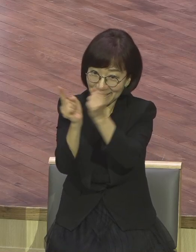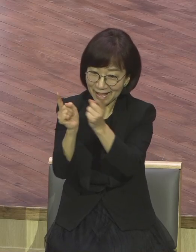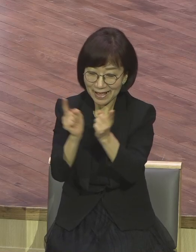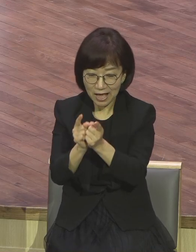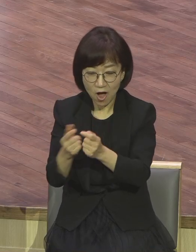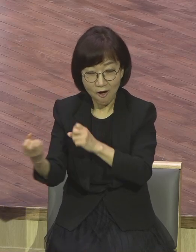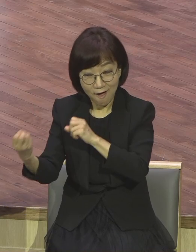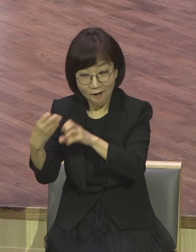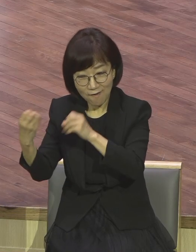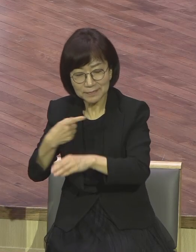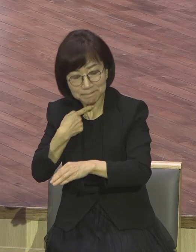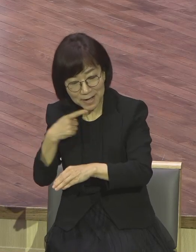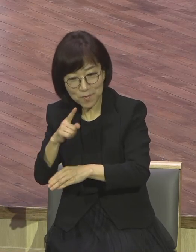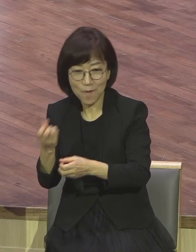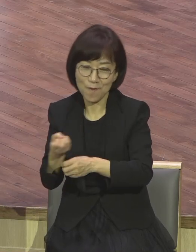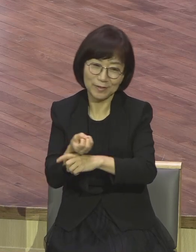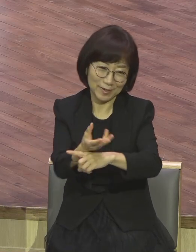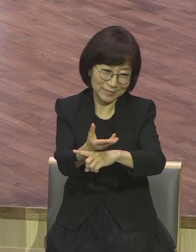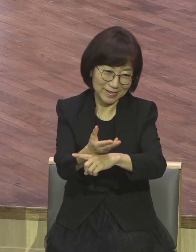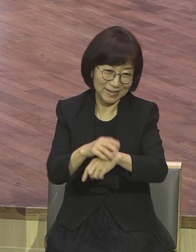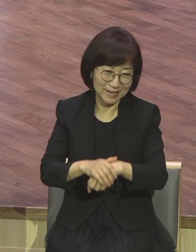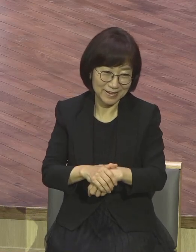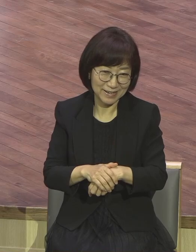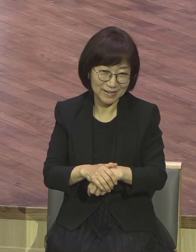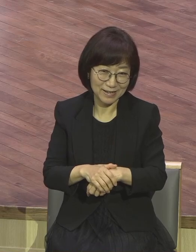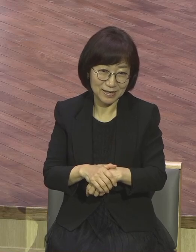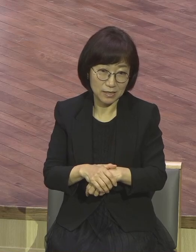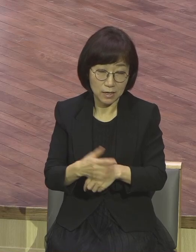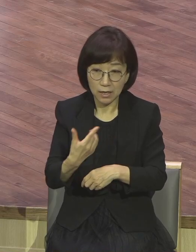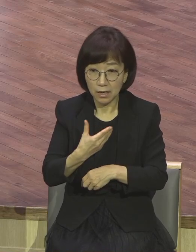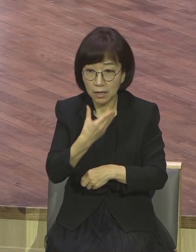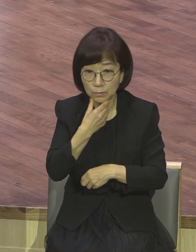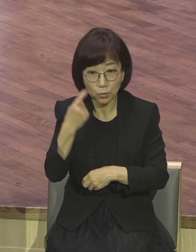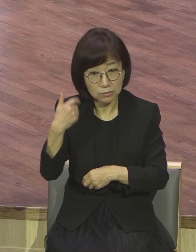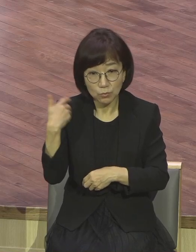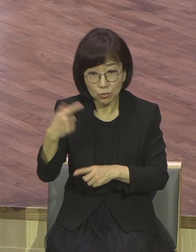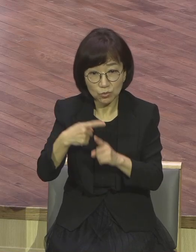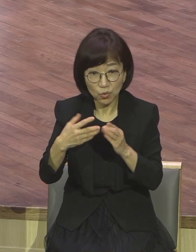목사님 장롱 누가 누가 누가 누가 맨따 마지 심부름 하지요.